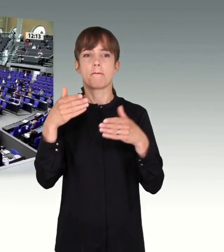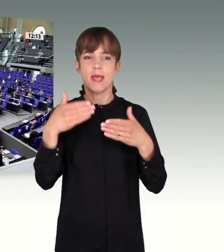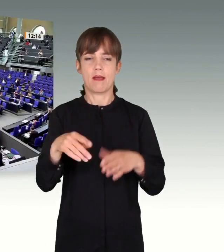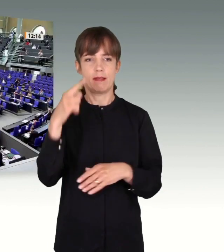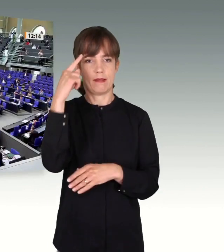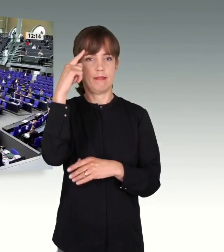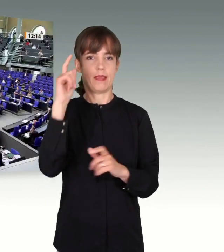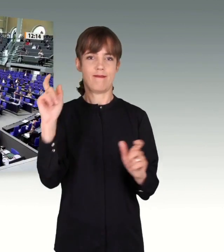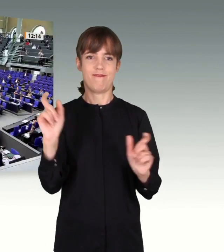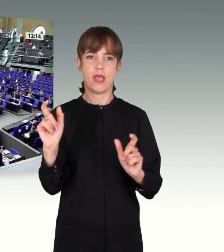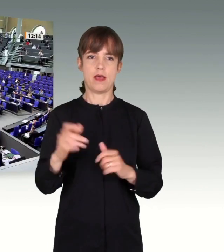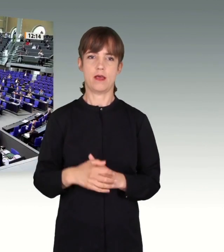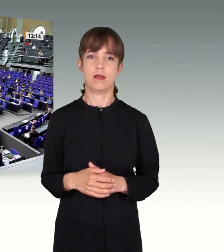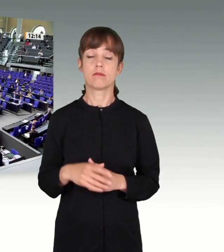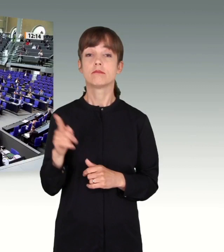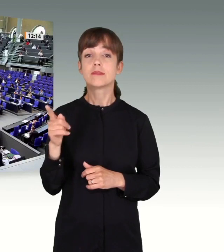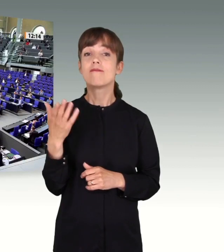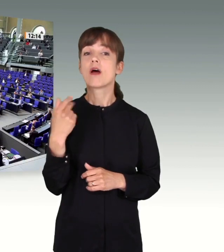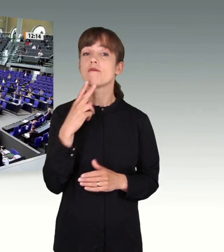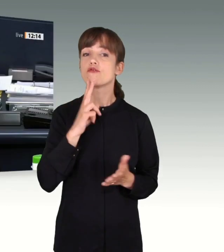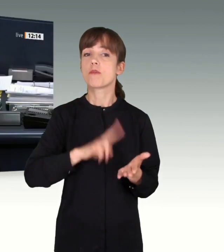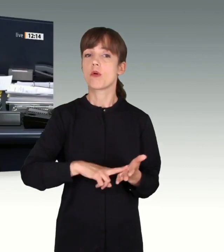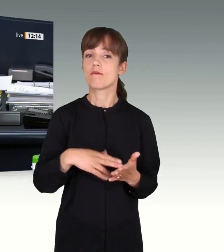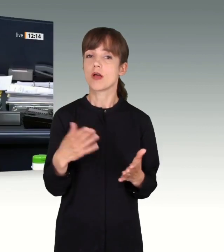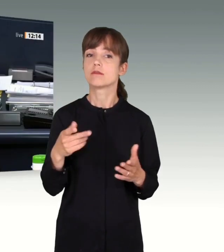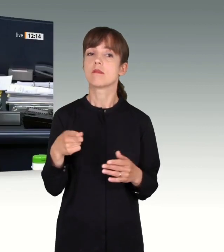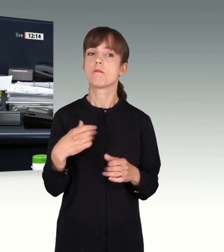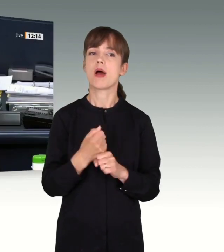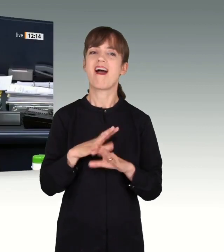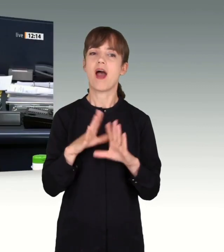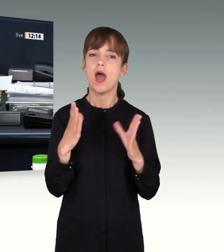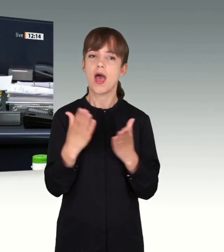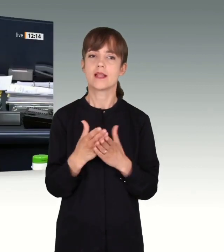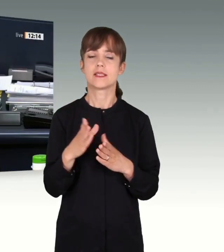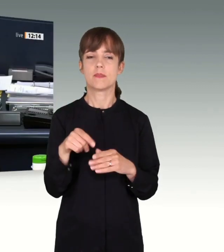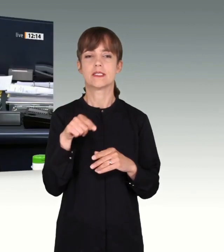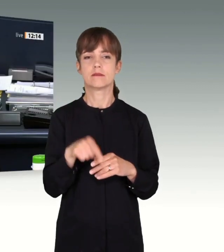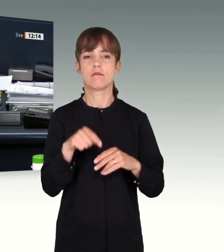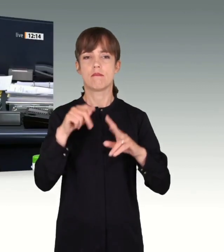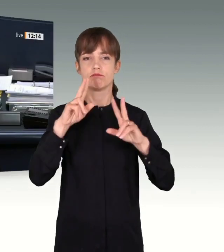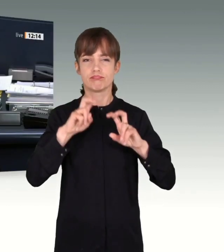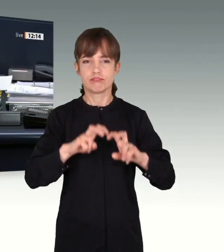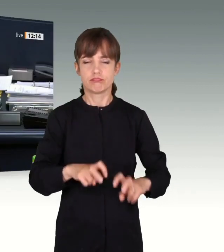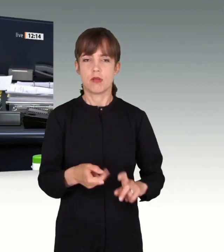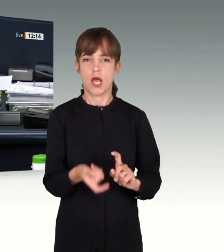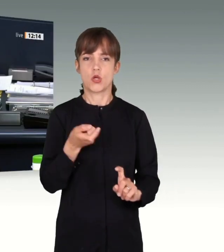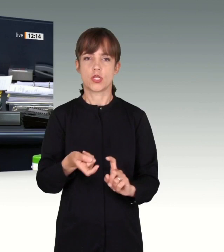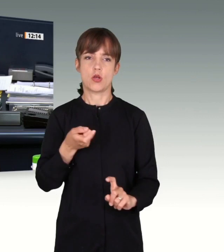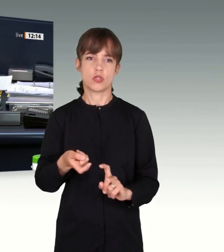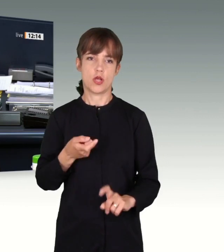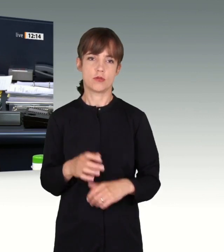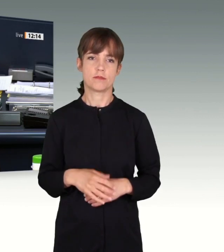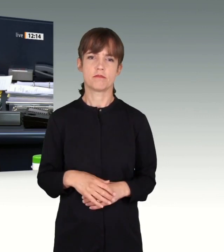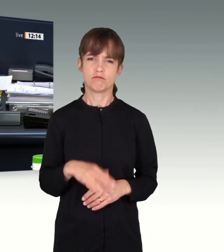Herr Kollege, darf ich Sie unterbrechen, um keinen falschen Eindruck zu erwecken? Die Fraktionen sind davon